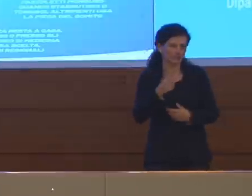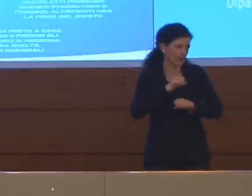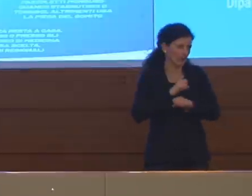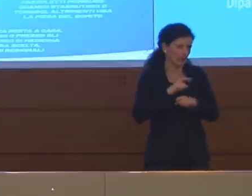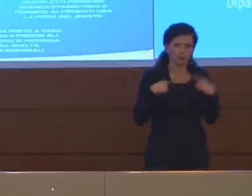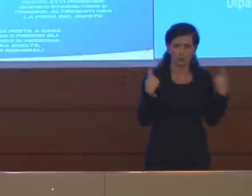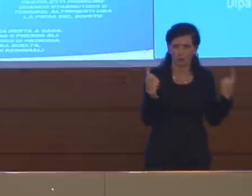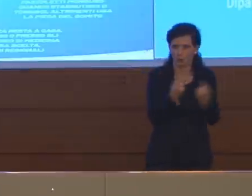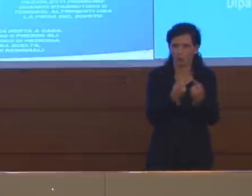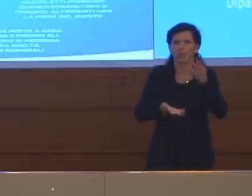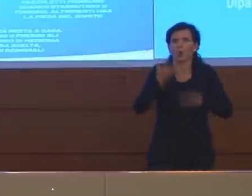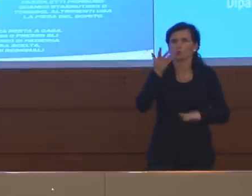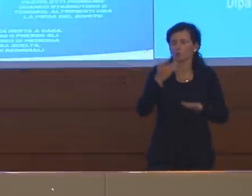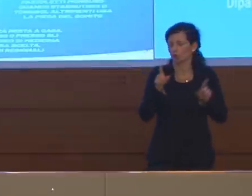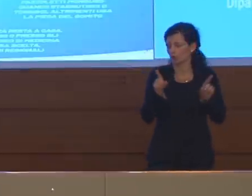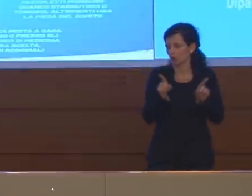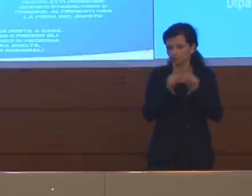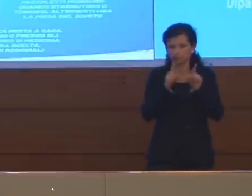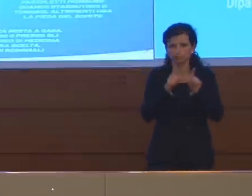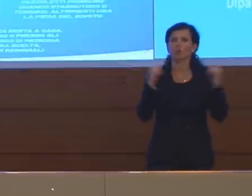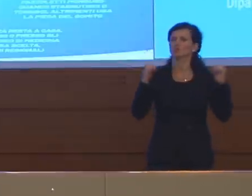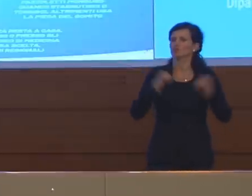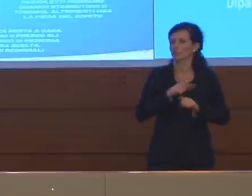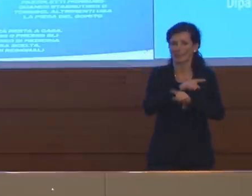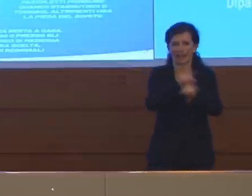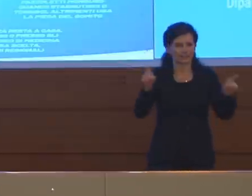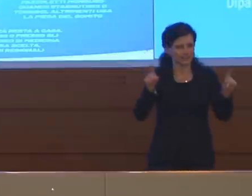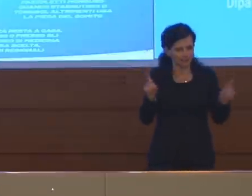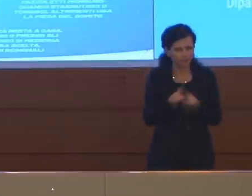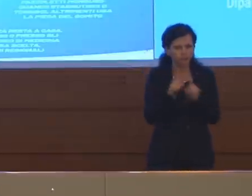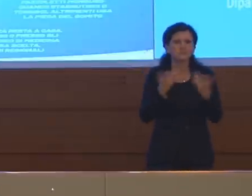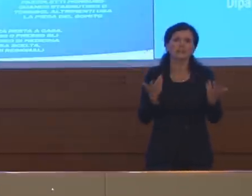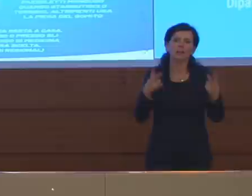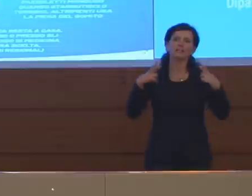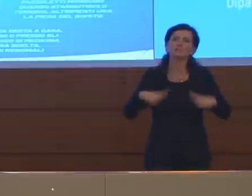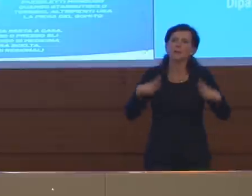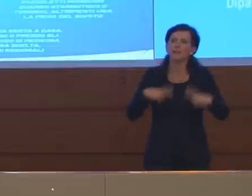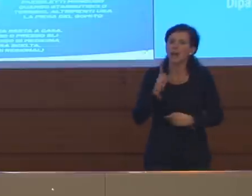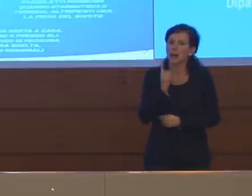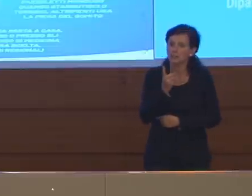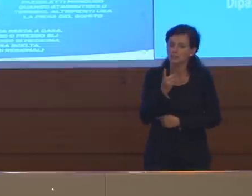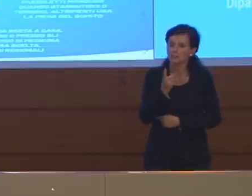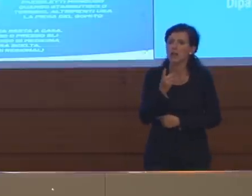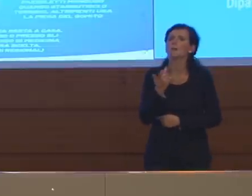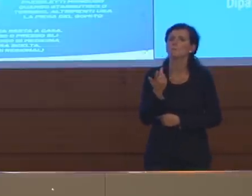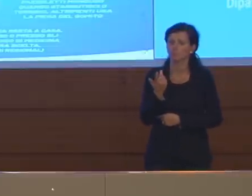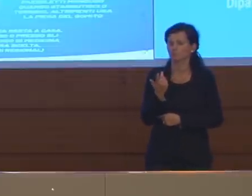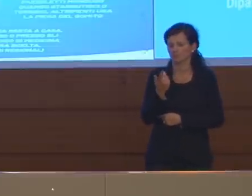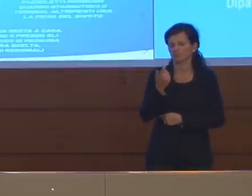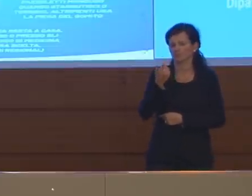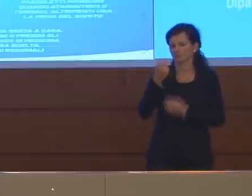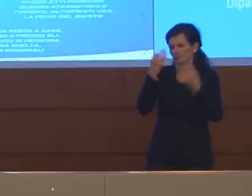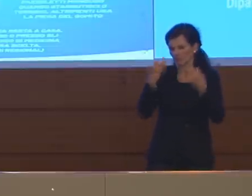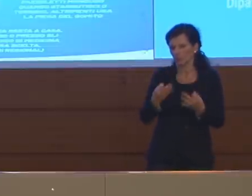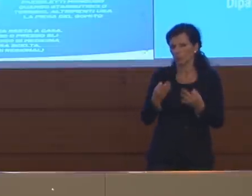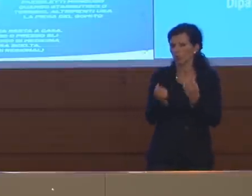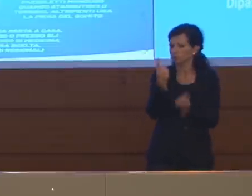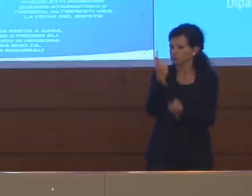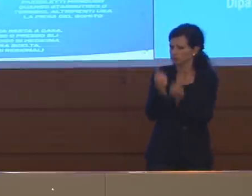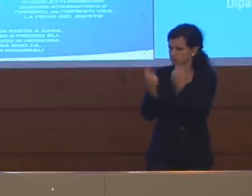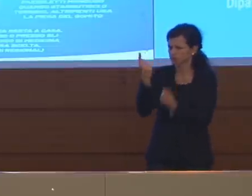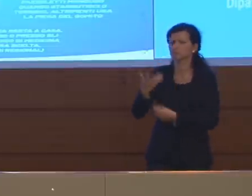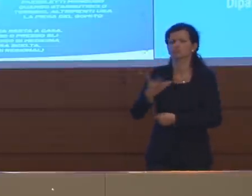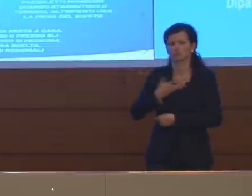di tutte le autorità, poi sostanzialmente anche di tutti i cittadini, è che ci aspettiamo dei casi, lo vediamo, ci